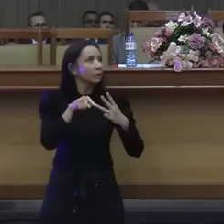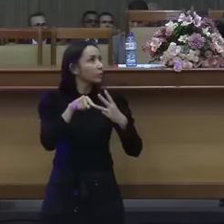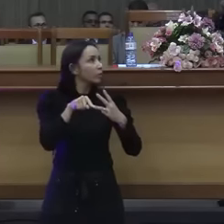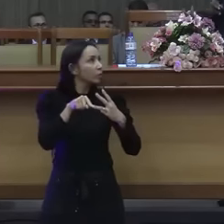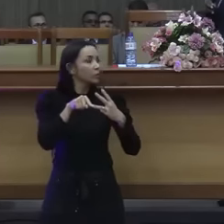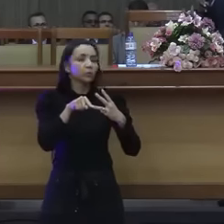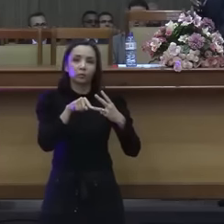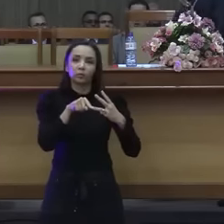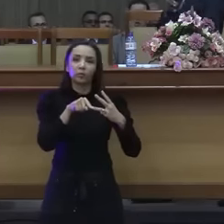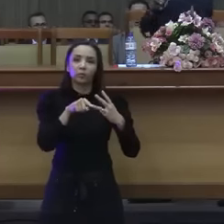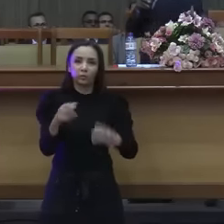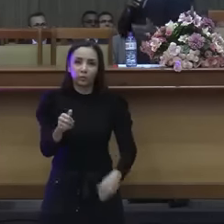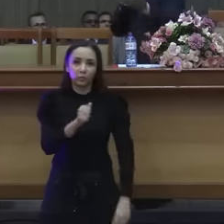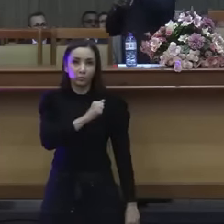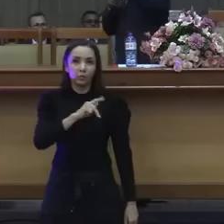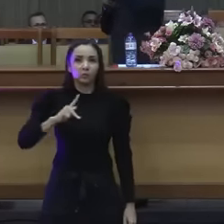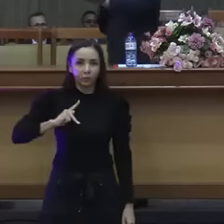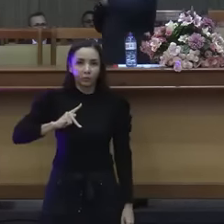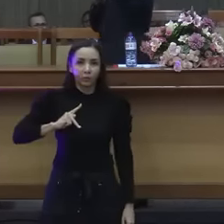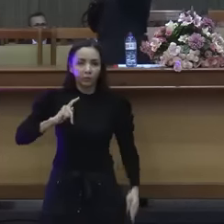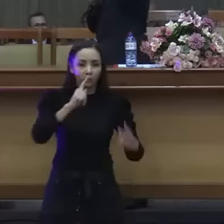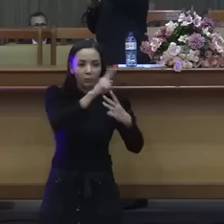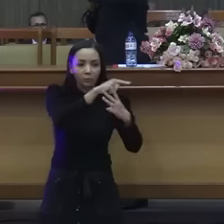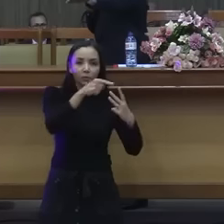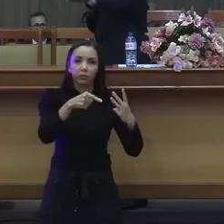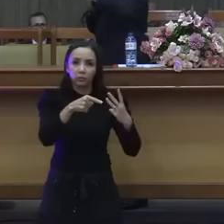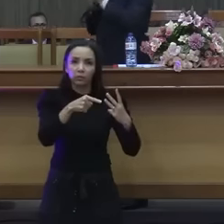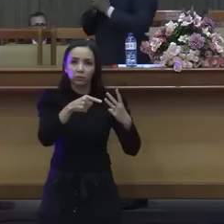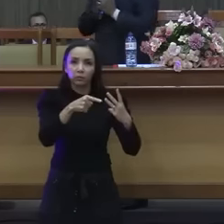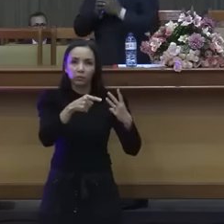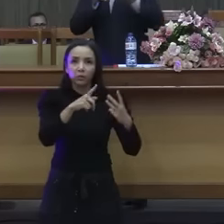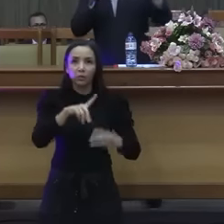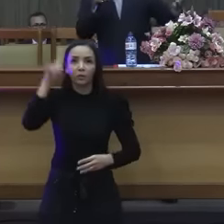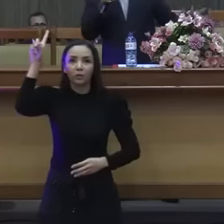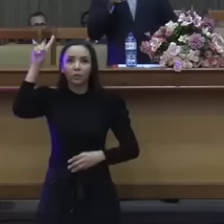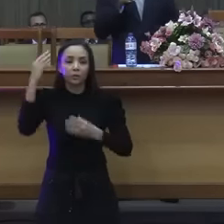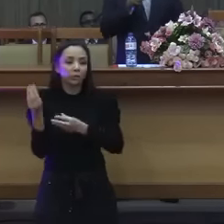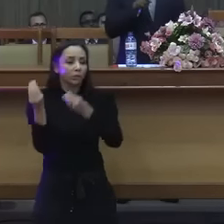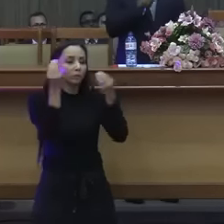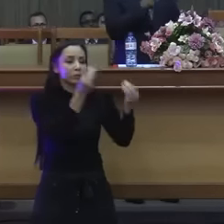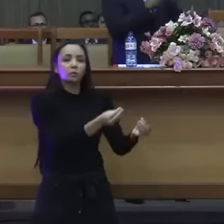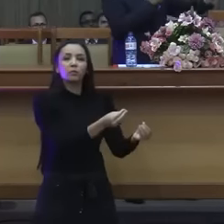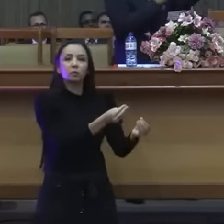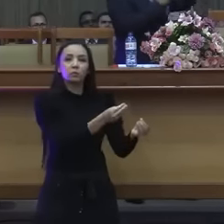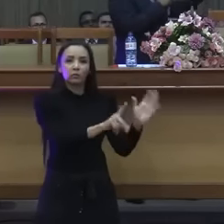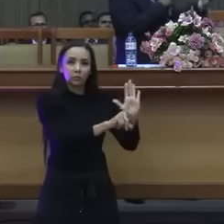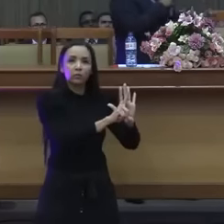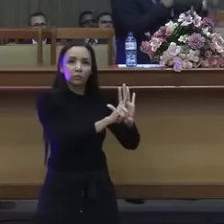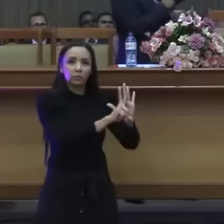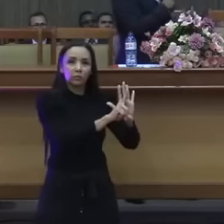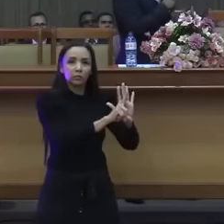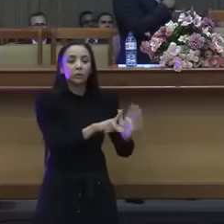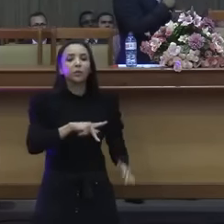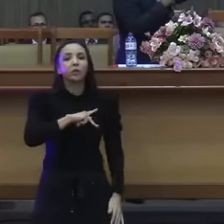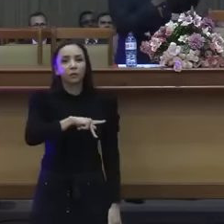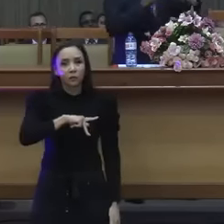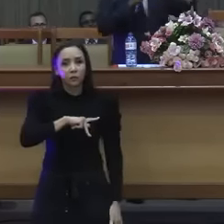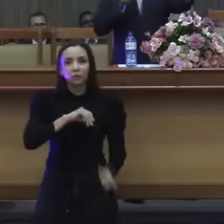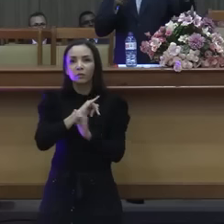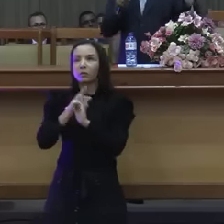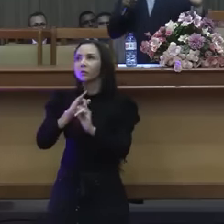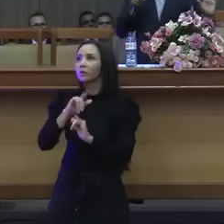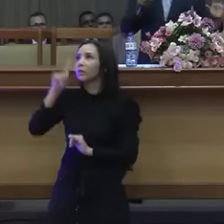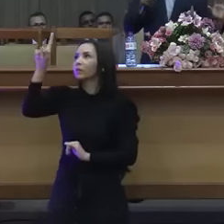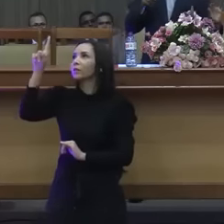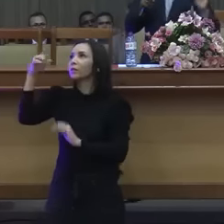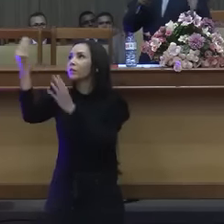a dos apóstolos. Que receberam de quem? De Cristo, do Senhor Jesus. Paulo diz, o que eu recebi do, eu